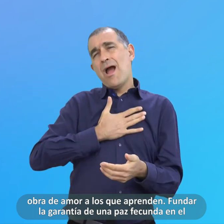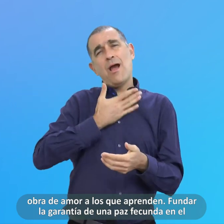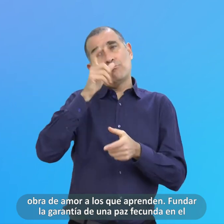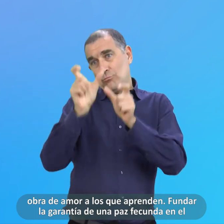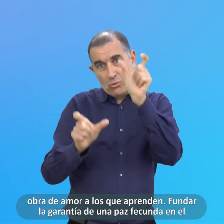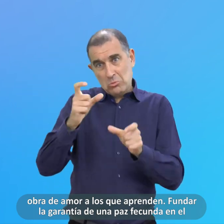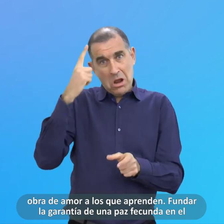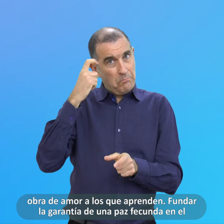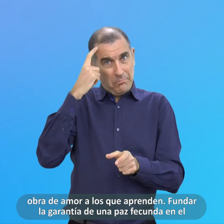aprenden